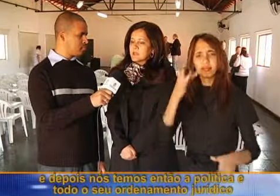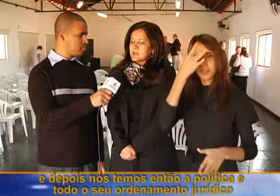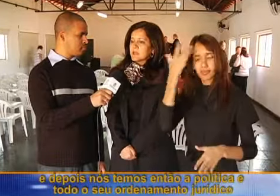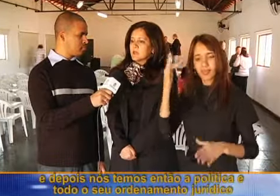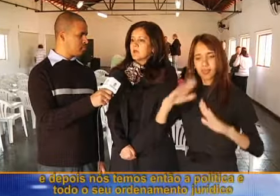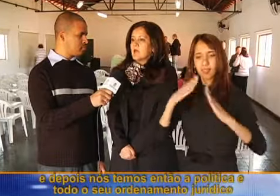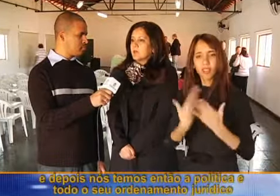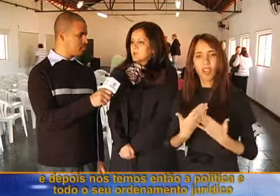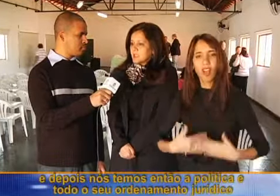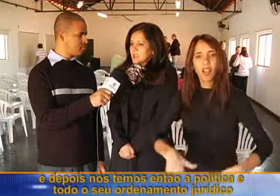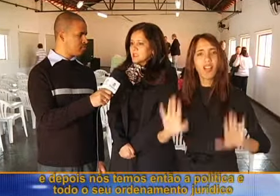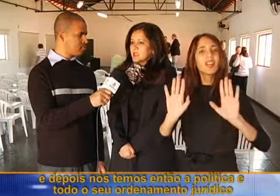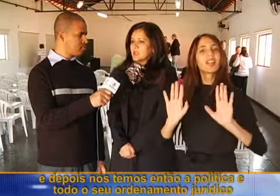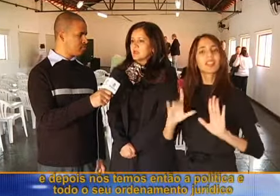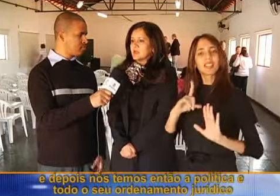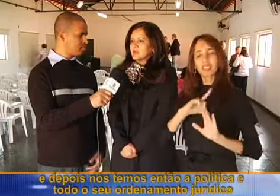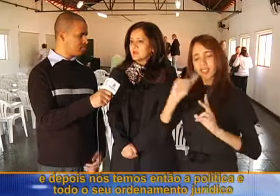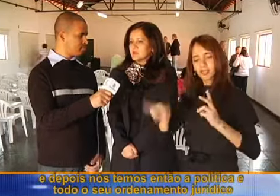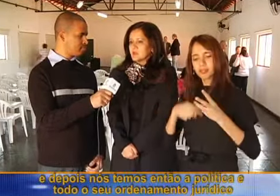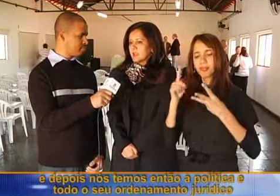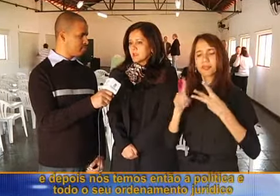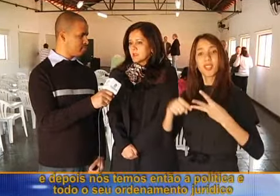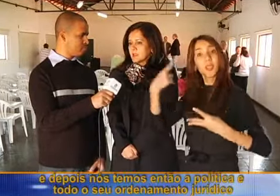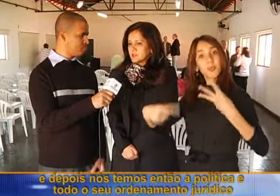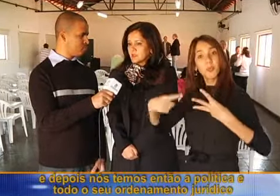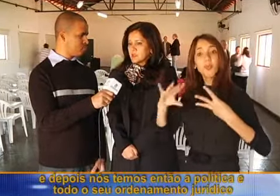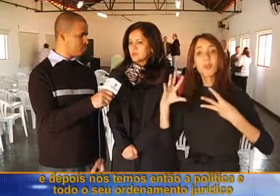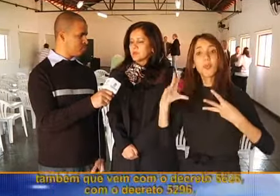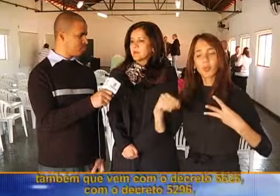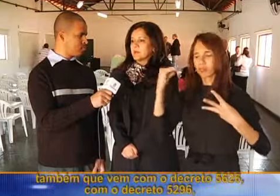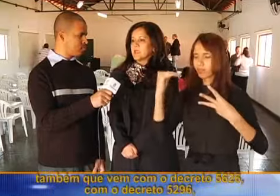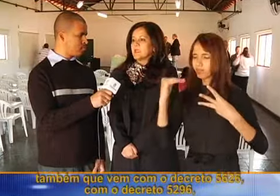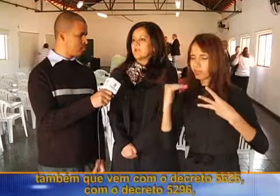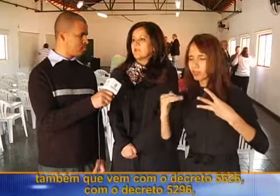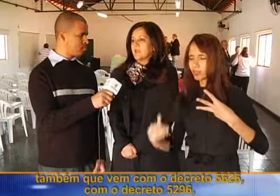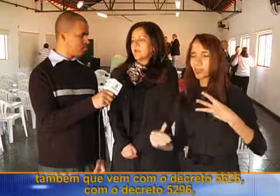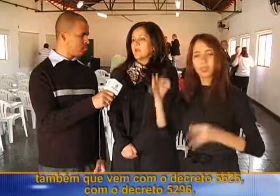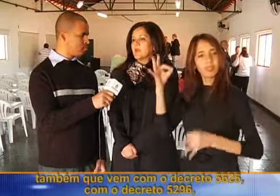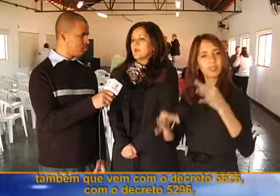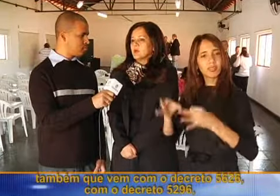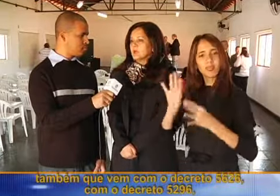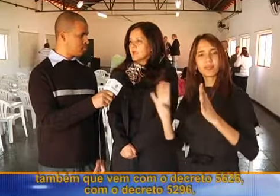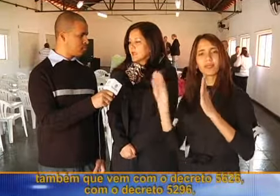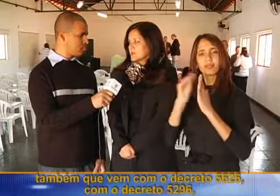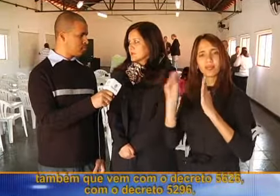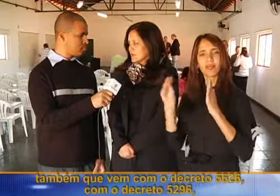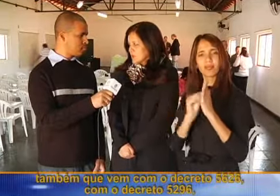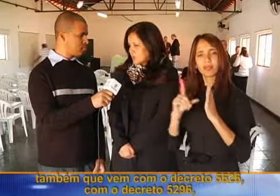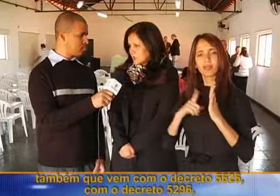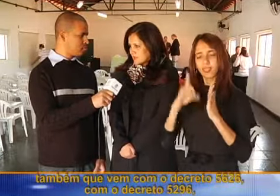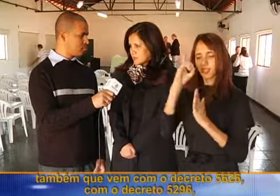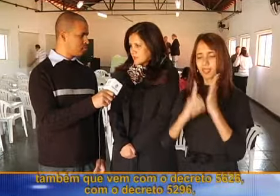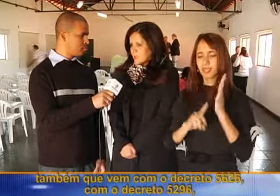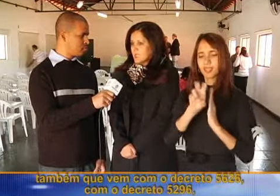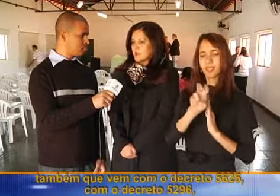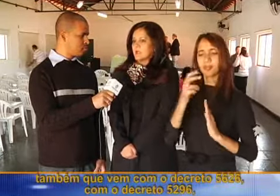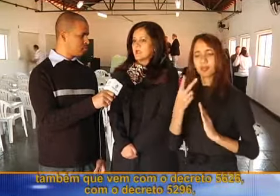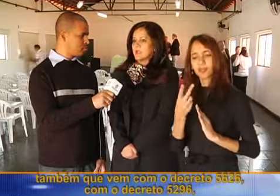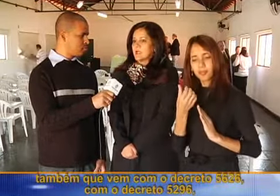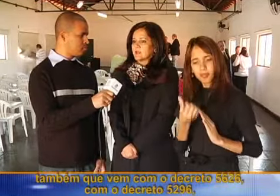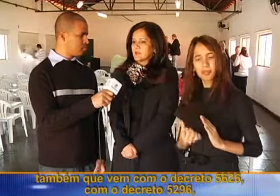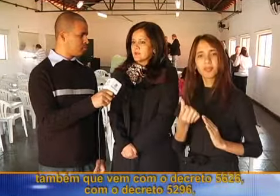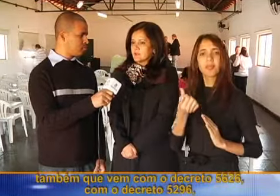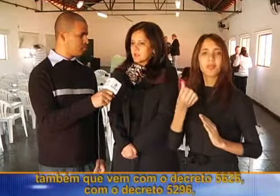depois nós temos, então, a política e todo o seu ordenamento jurídico, também, que vem com o decreto 5626,